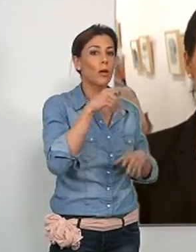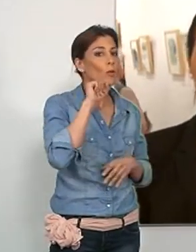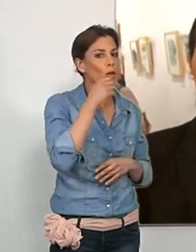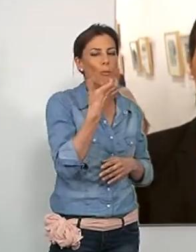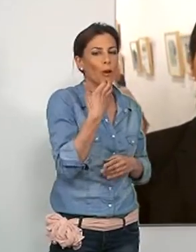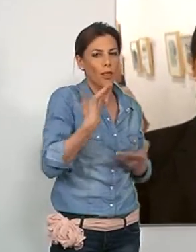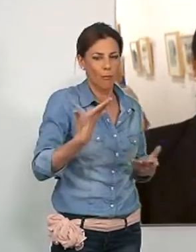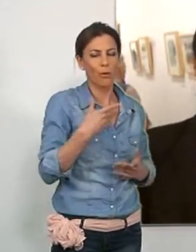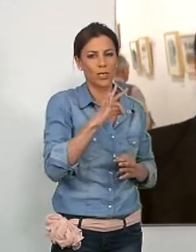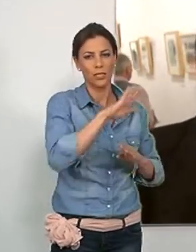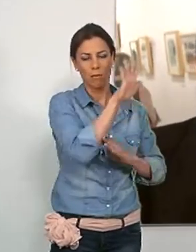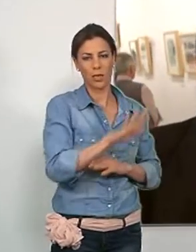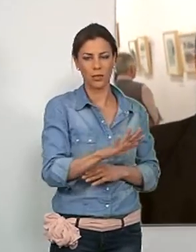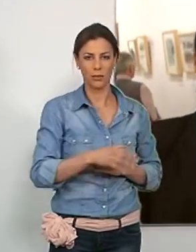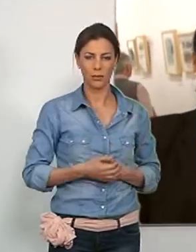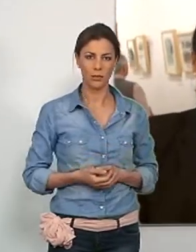Historia de Motril.